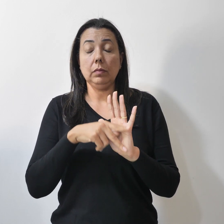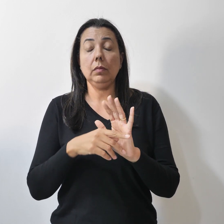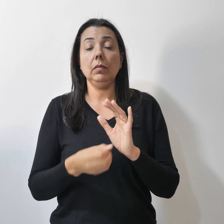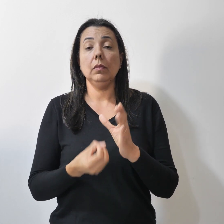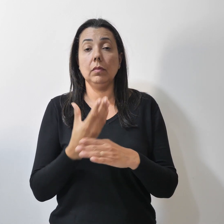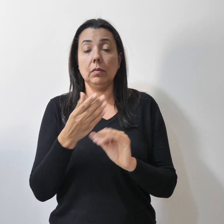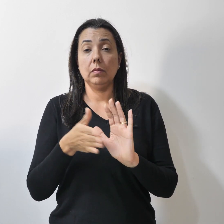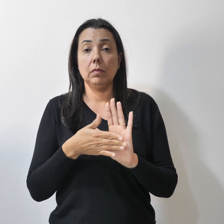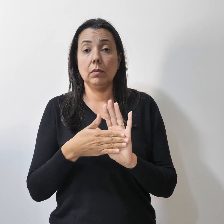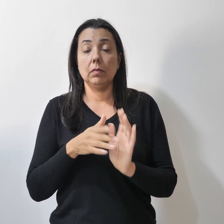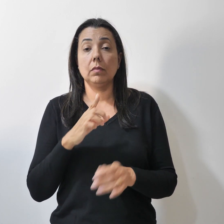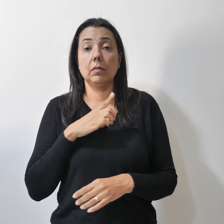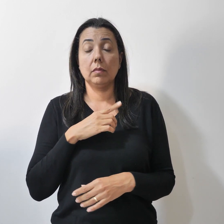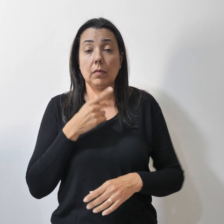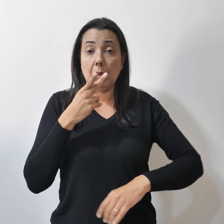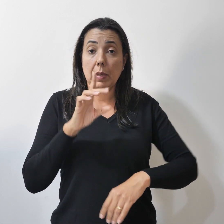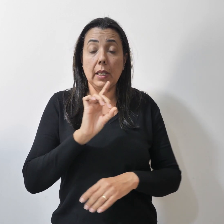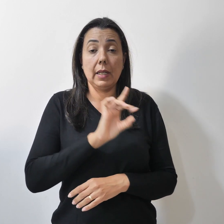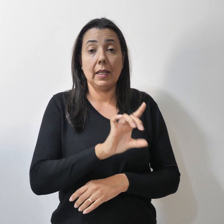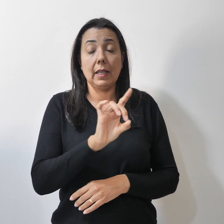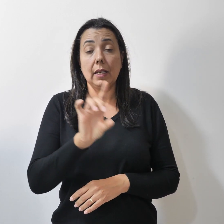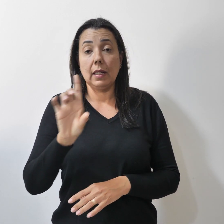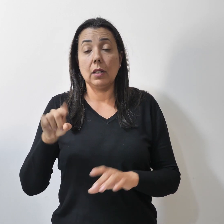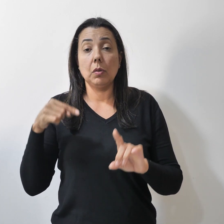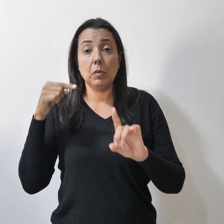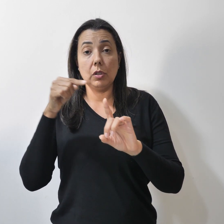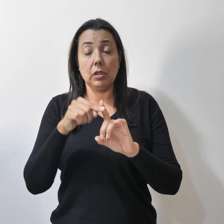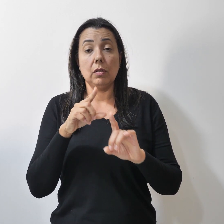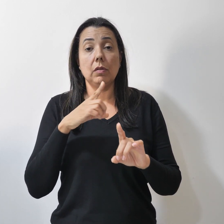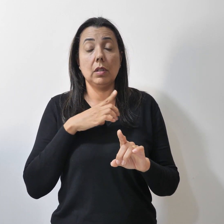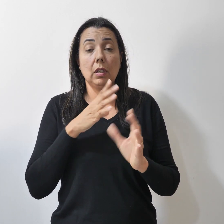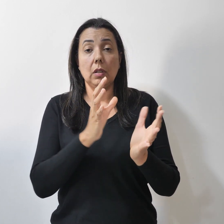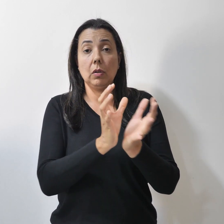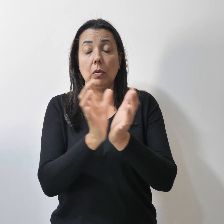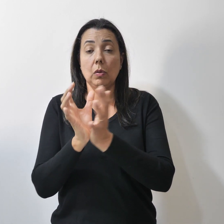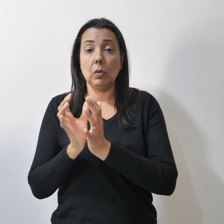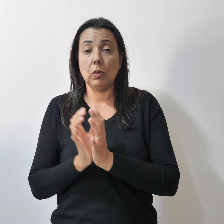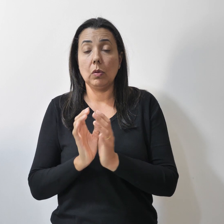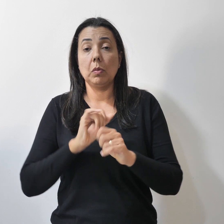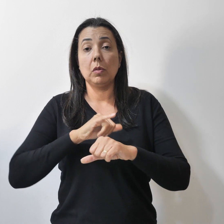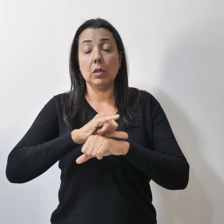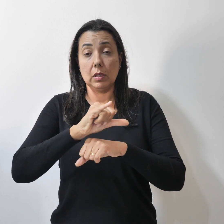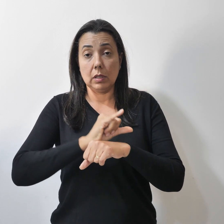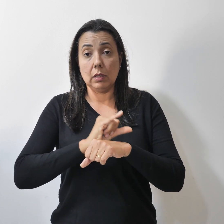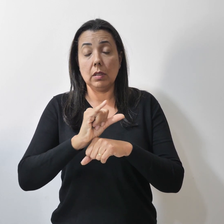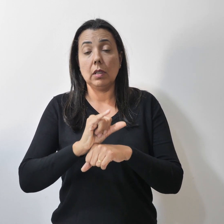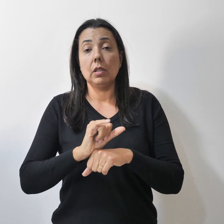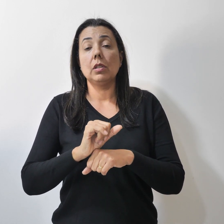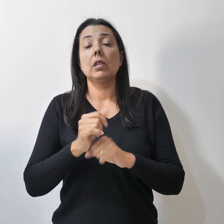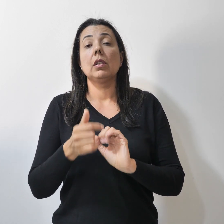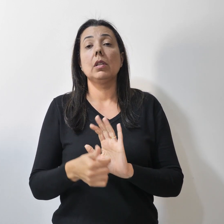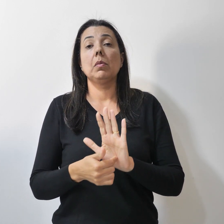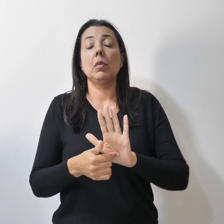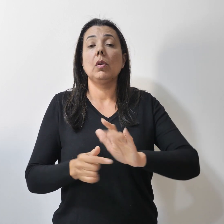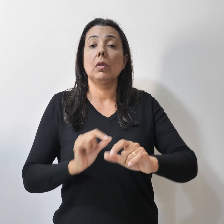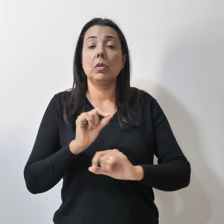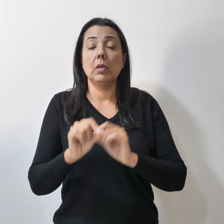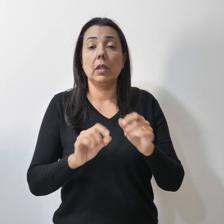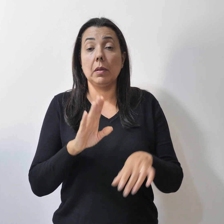Para cada meta, há um conjunto de estratégias que expressam as principais